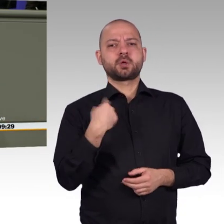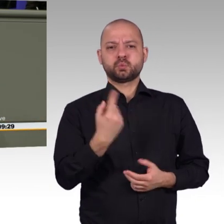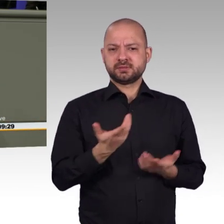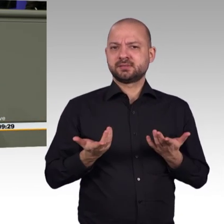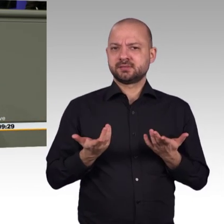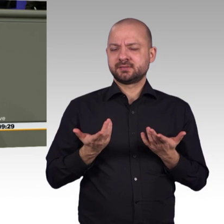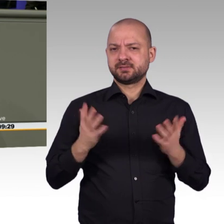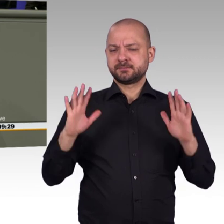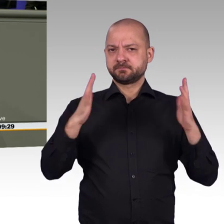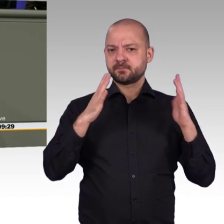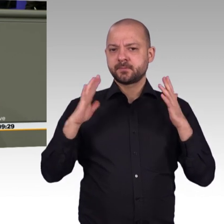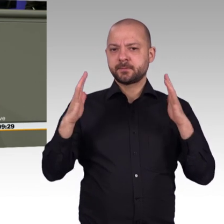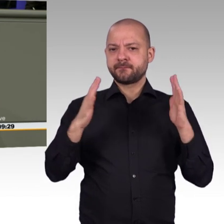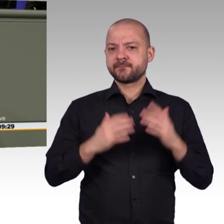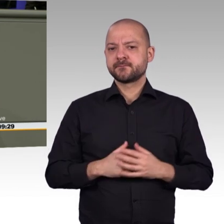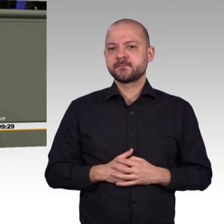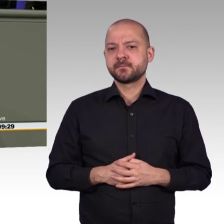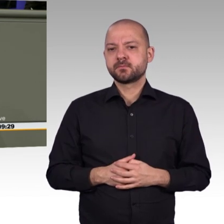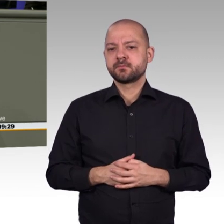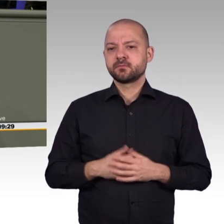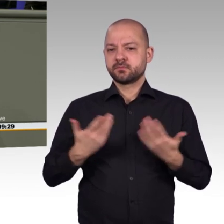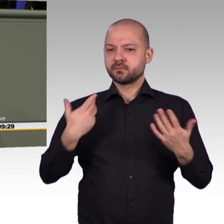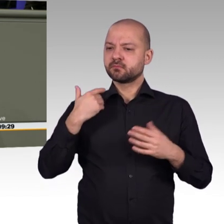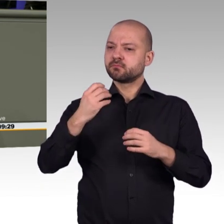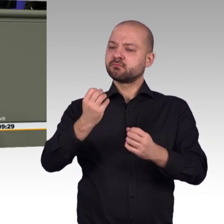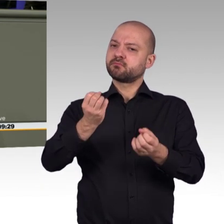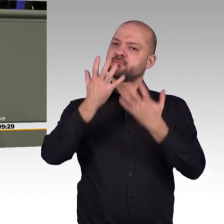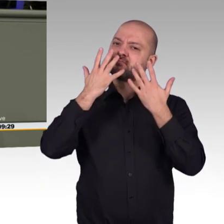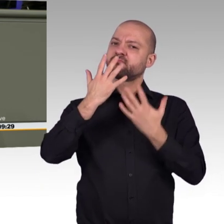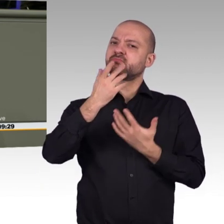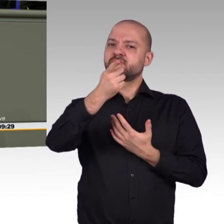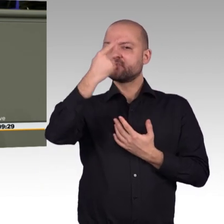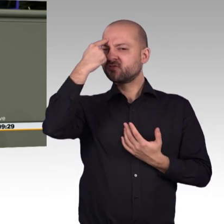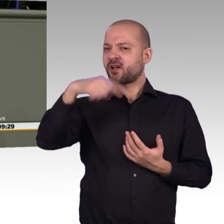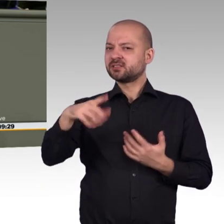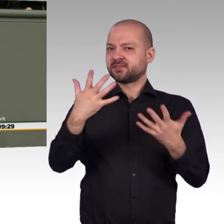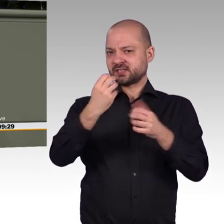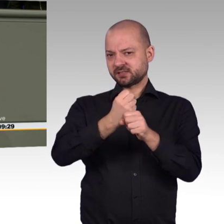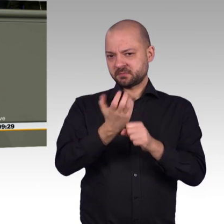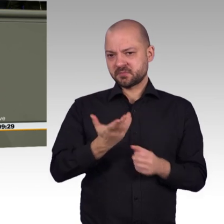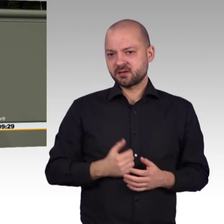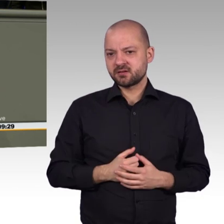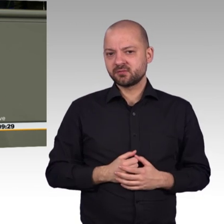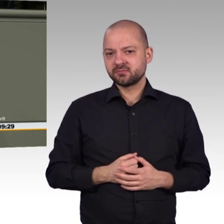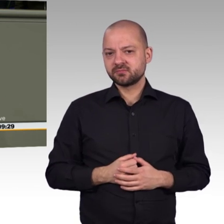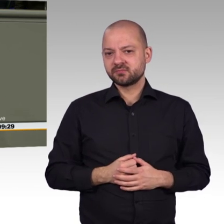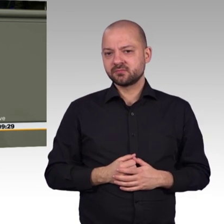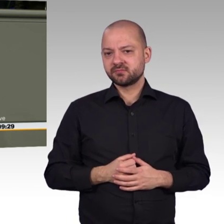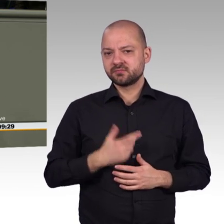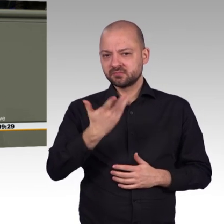ländlichen Raum. Dafür will man Anreize für Glasfaserinvestitionen schaffen. Aber gleichzeitig will die Bundesnetzagentur der